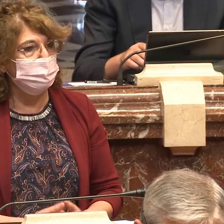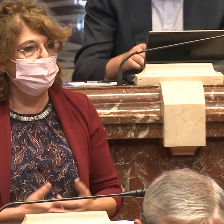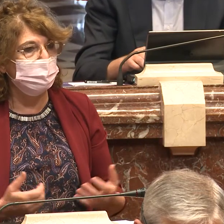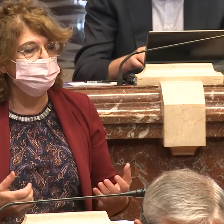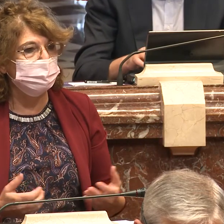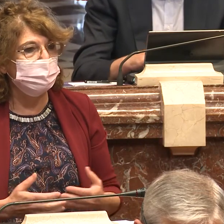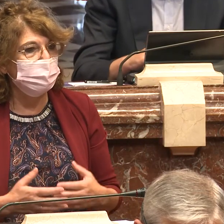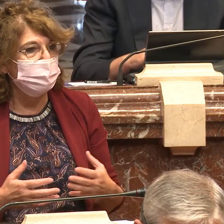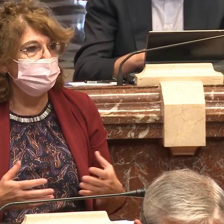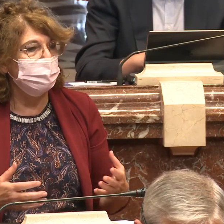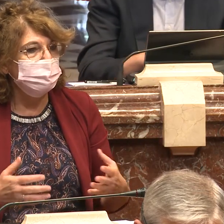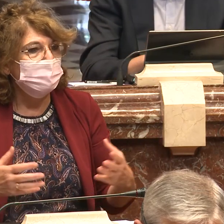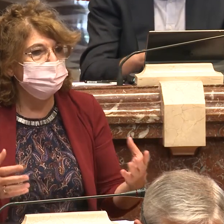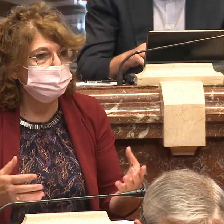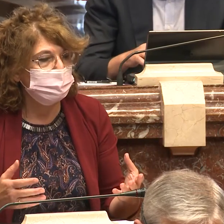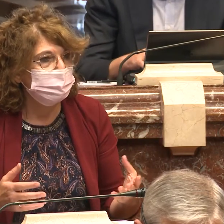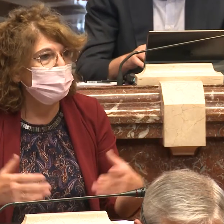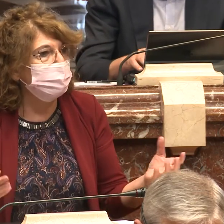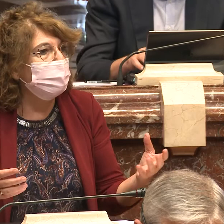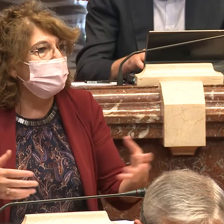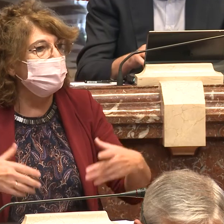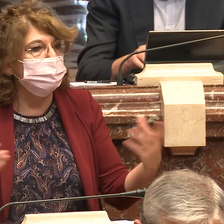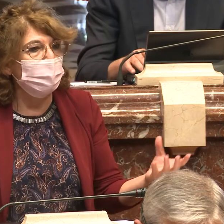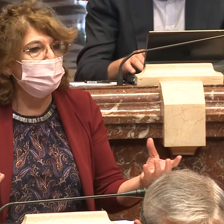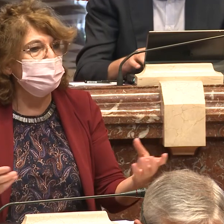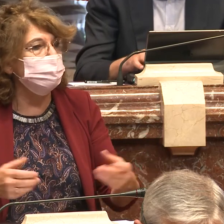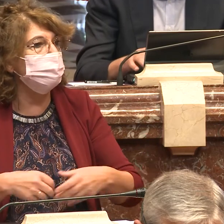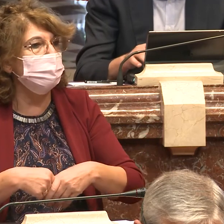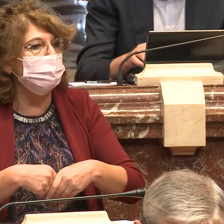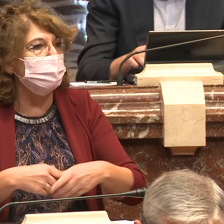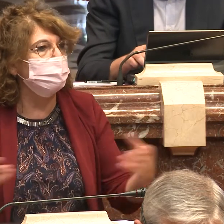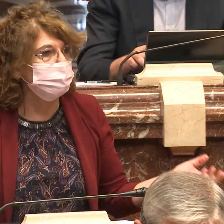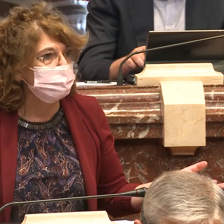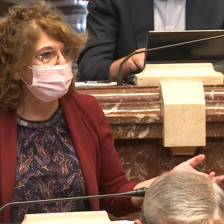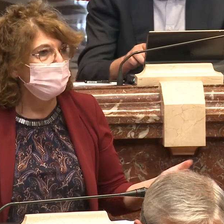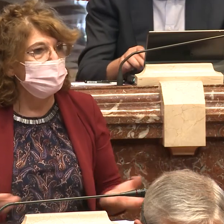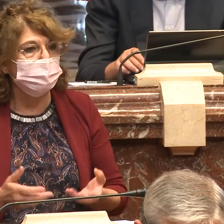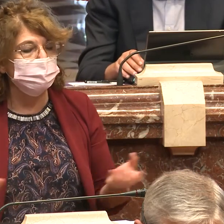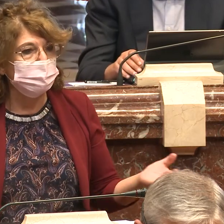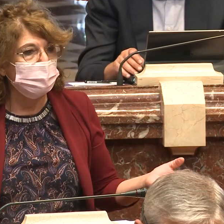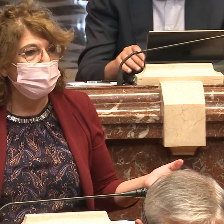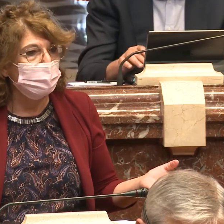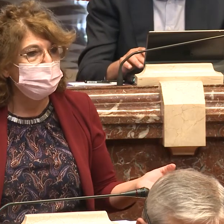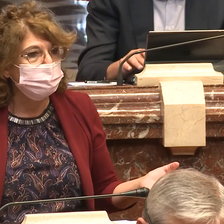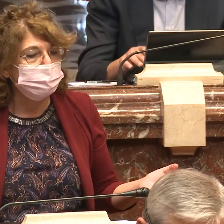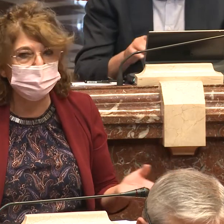colectivo en la sociedad y además de una forma natural y mucho menos costosa de lo que supone ahora mismo. Entonces,